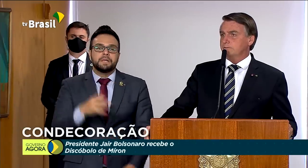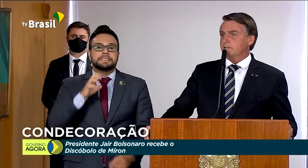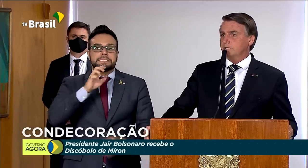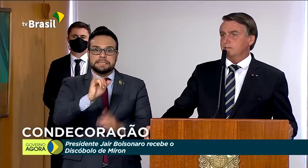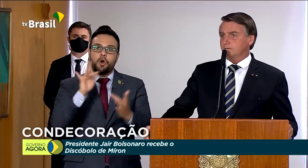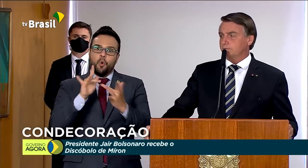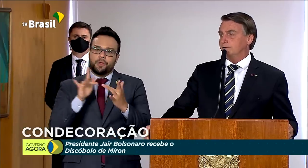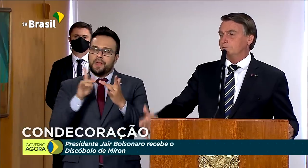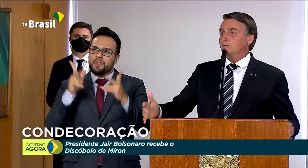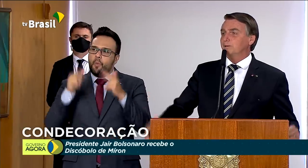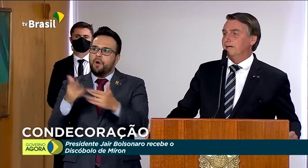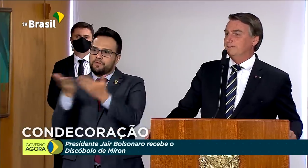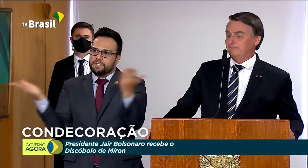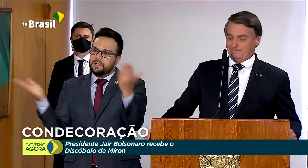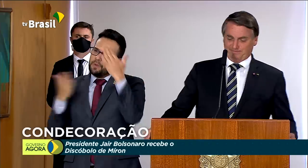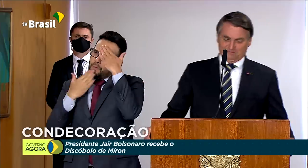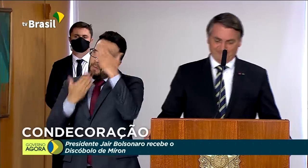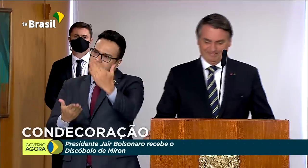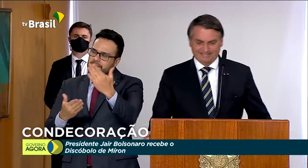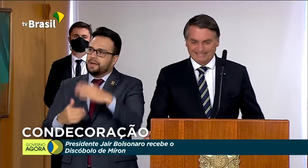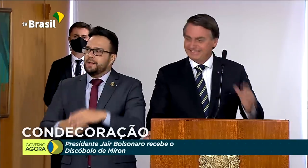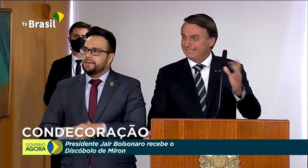com gente como vocês no futuro. Muito obrigado.